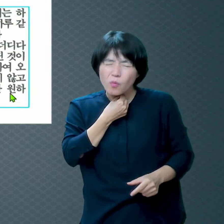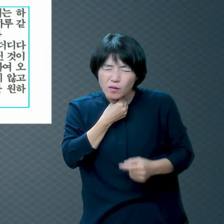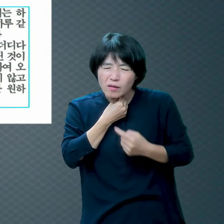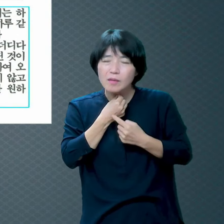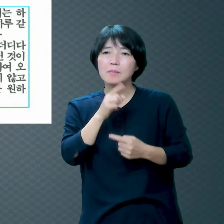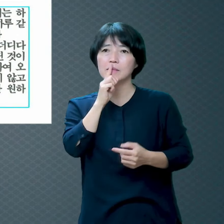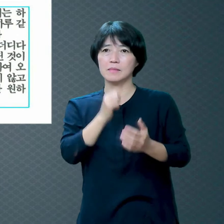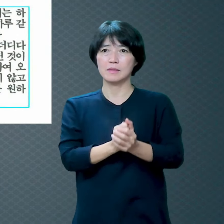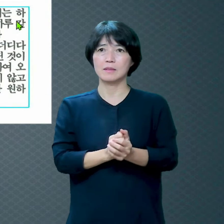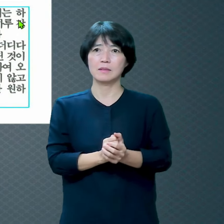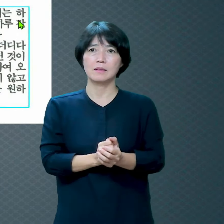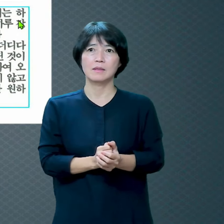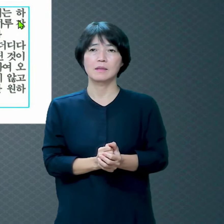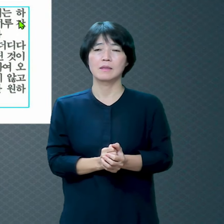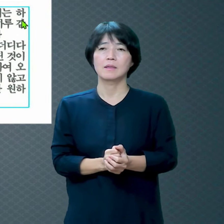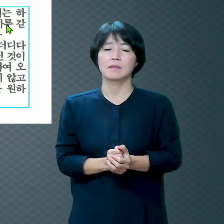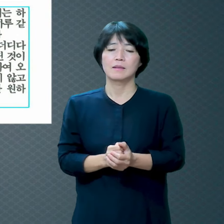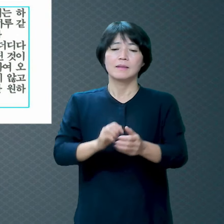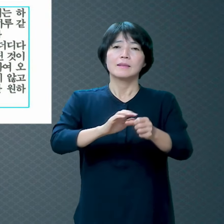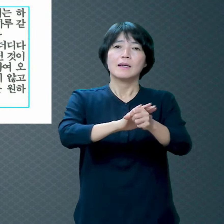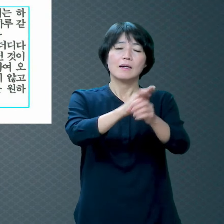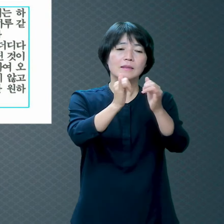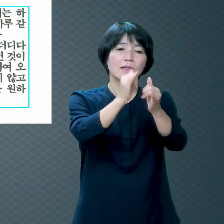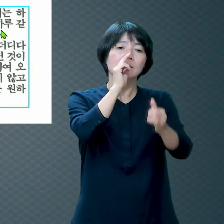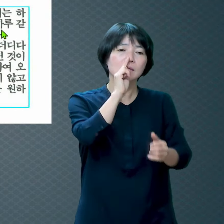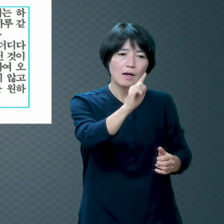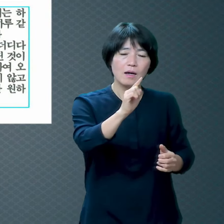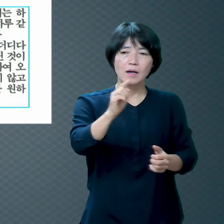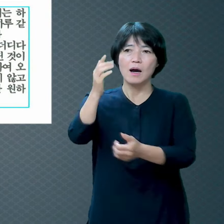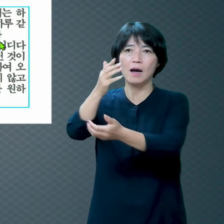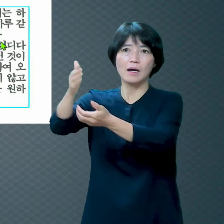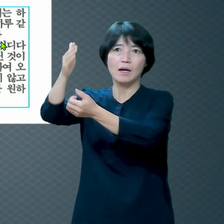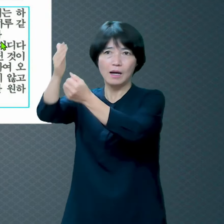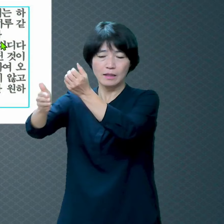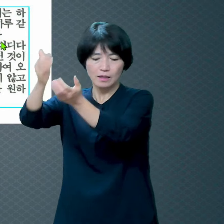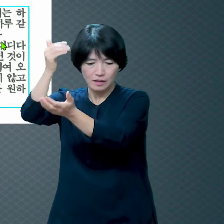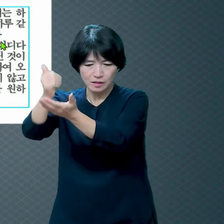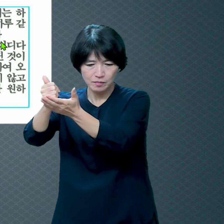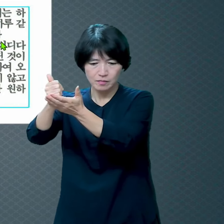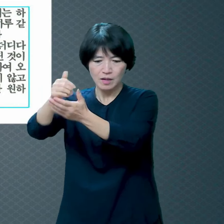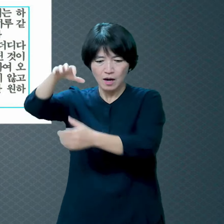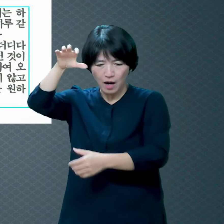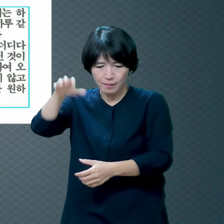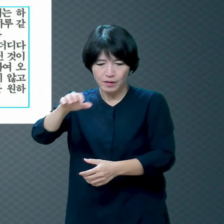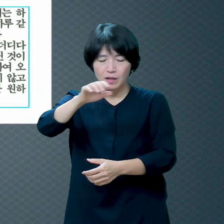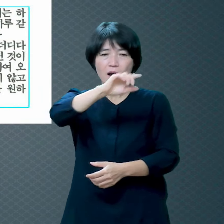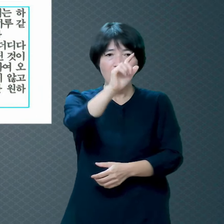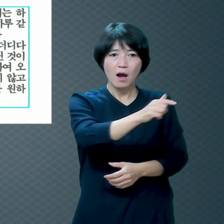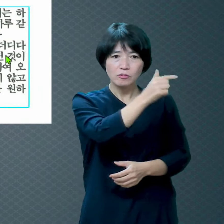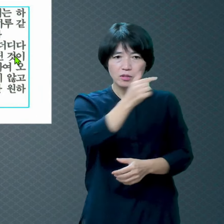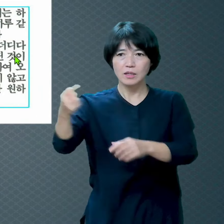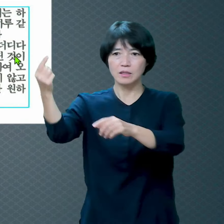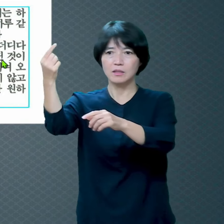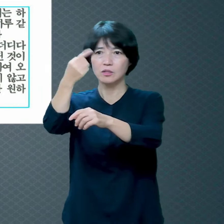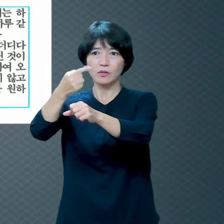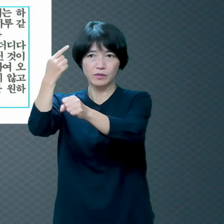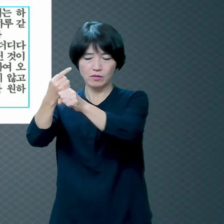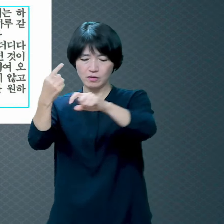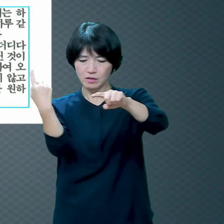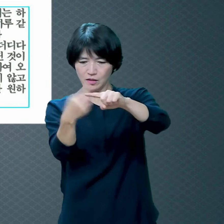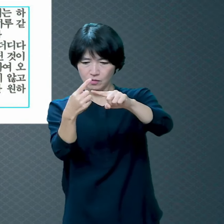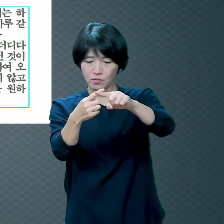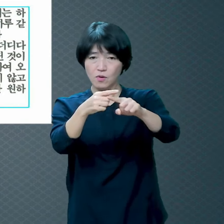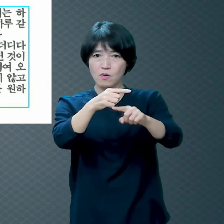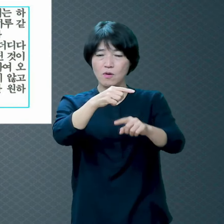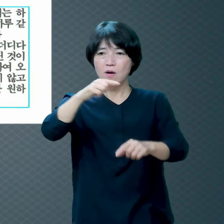사랑하는 자들아 죽게는 하루가 천년 같고 천년이 하루 같은 이 한 가지를 잊지 말라 주의 약속은 어떤 이에 더디다고